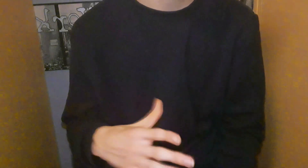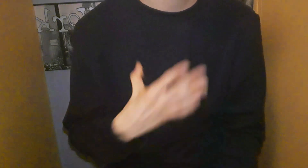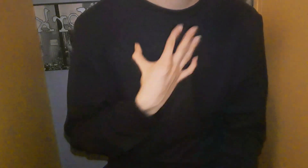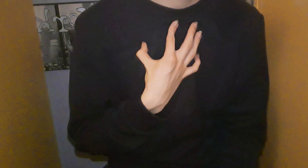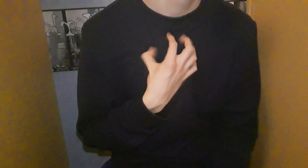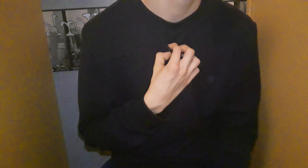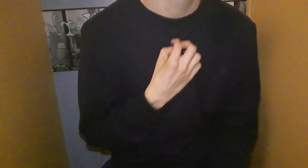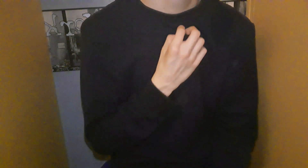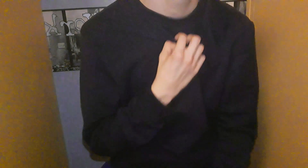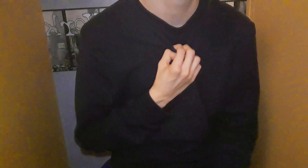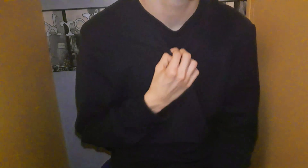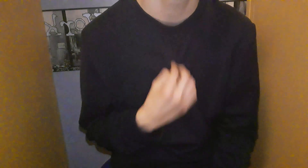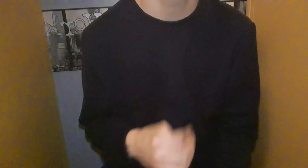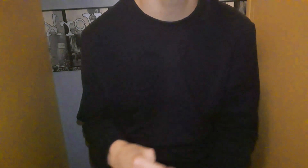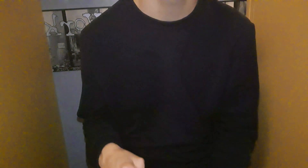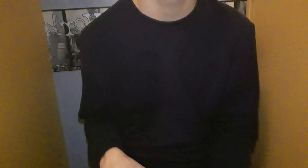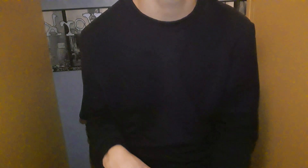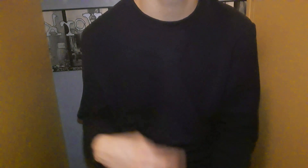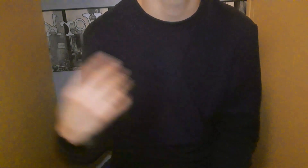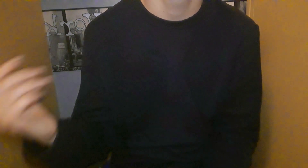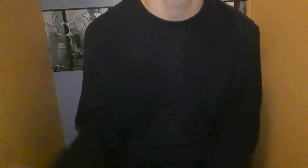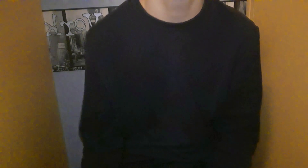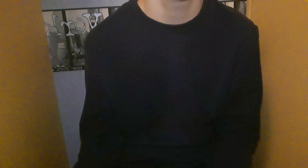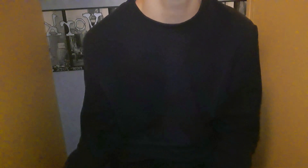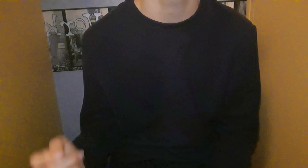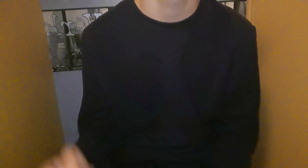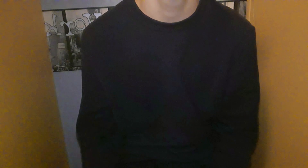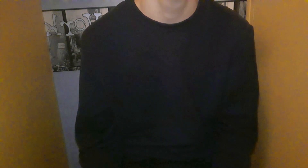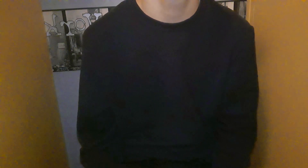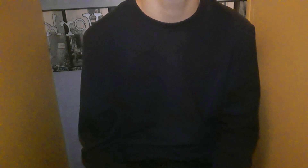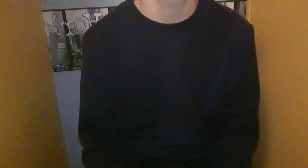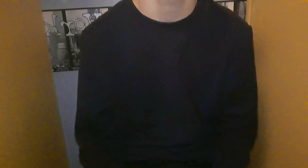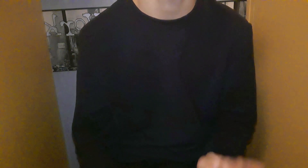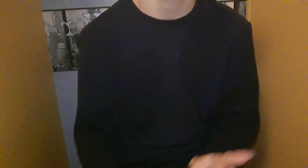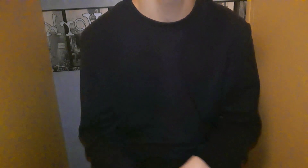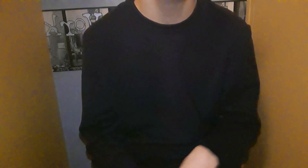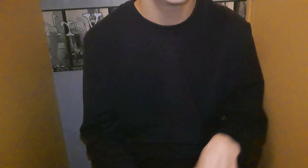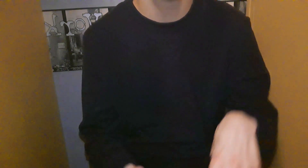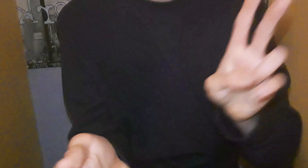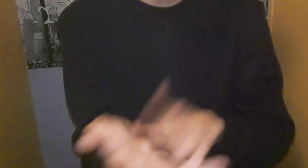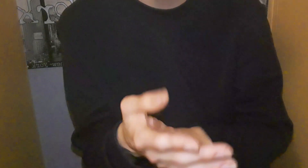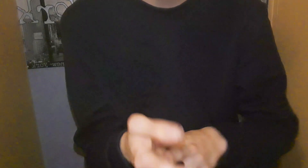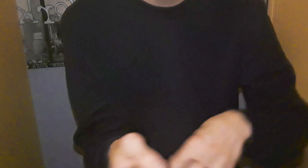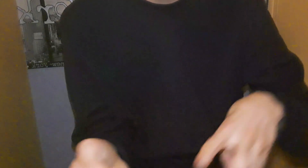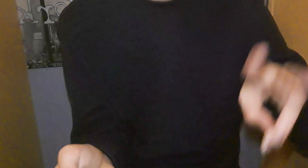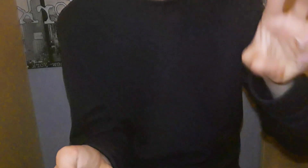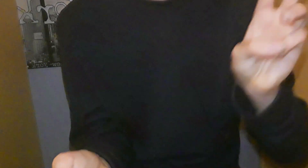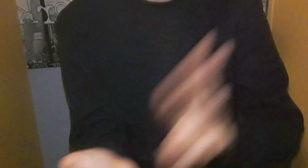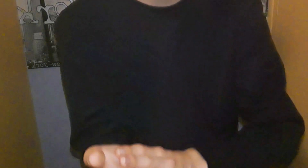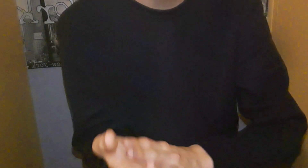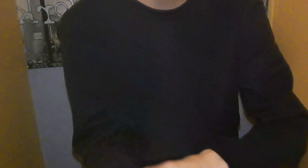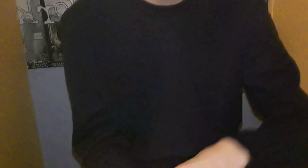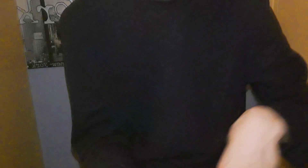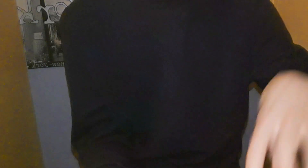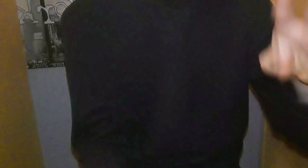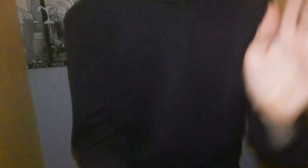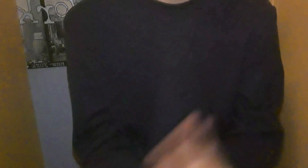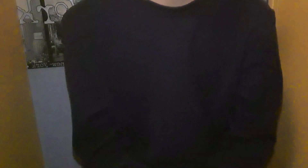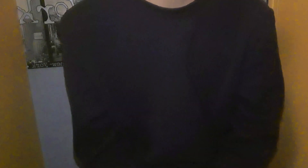longues Mais, bon, voilà Moi, j'aime pas me croiser la tête Comme dans les tartes Pour faire une pâte Plus c bûcher les pommes Plus mettre de la compote Plus de